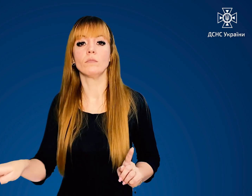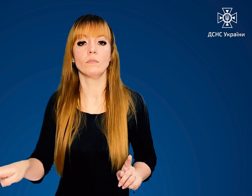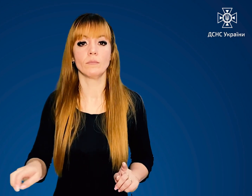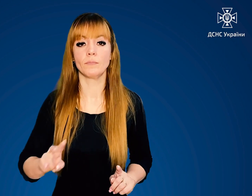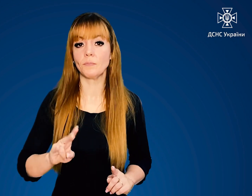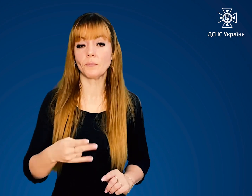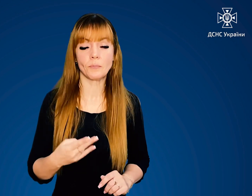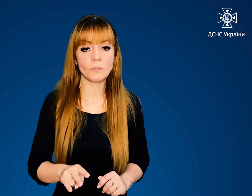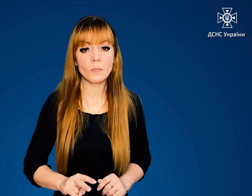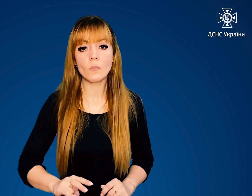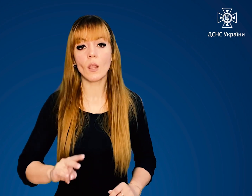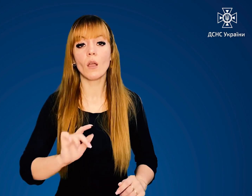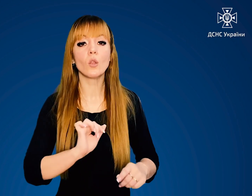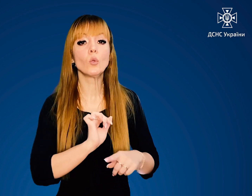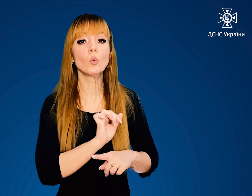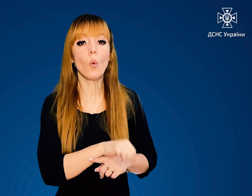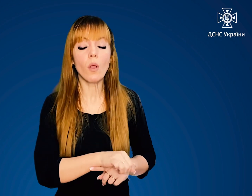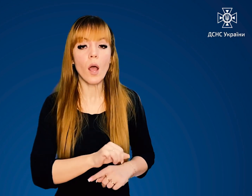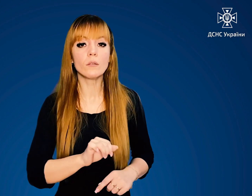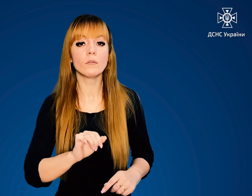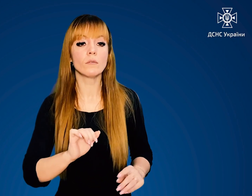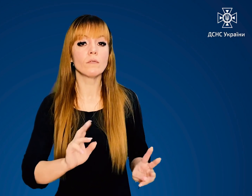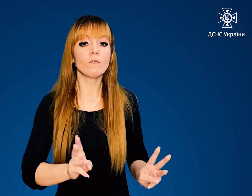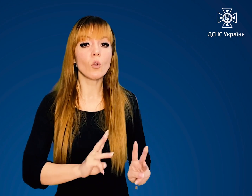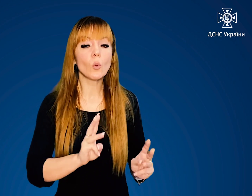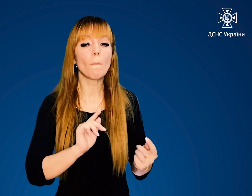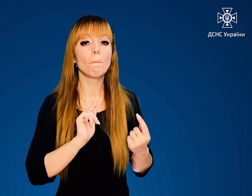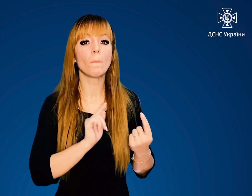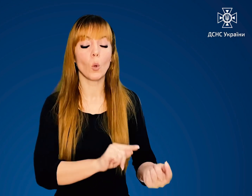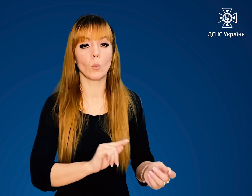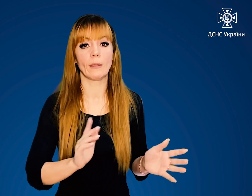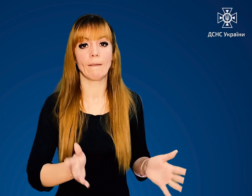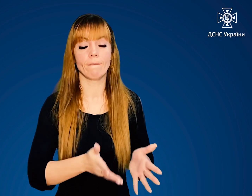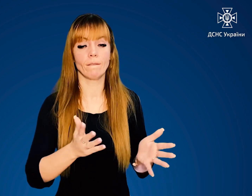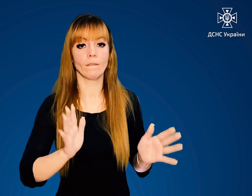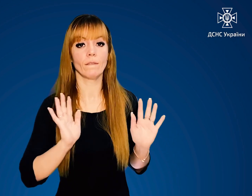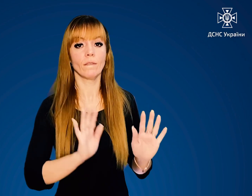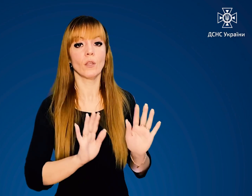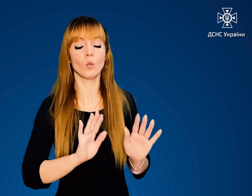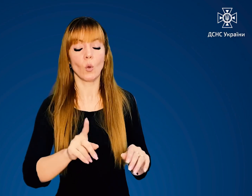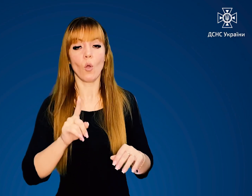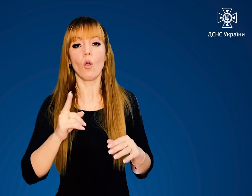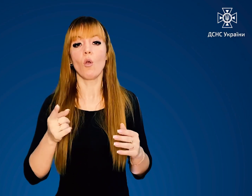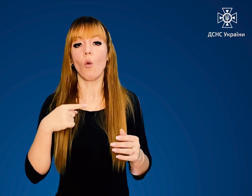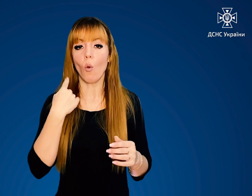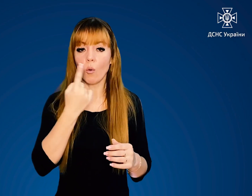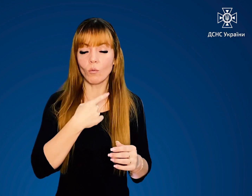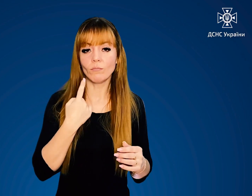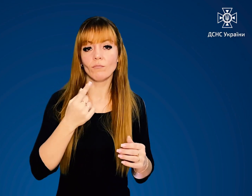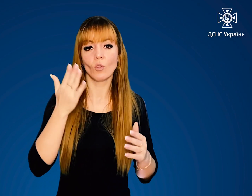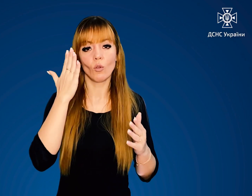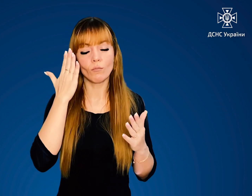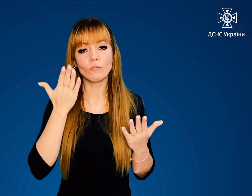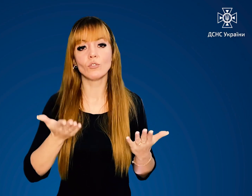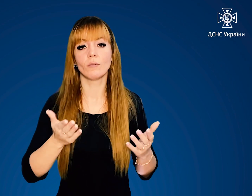вогню бік, а долайте крайку вогню проти вітру, закривши голову і обличчя одягом.